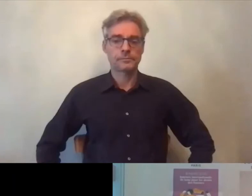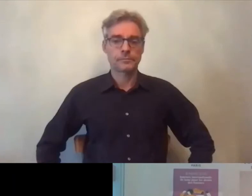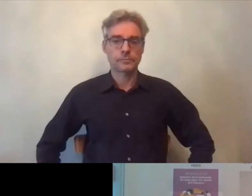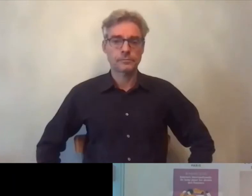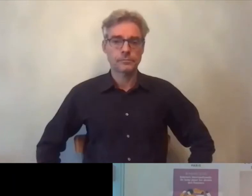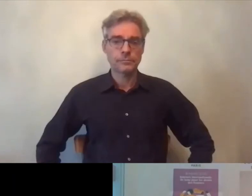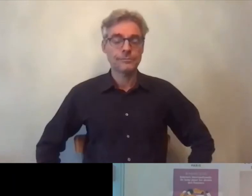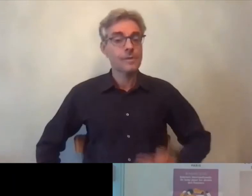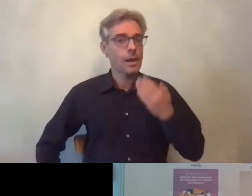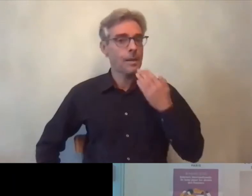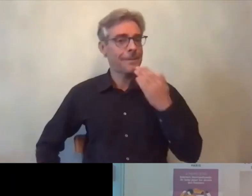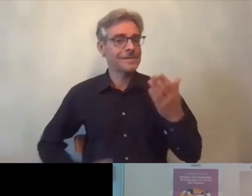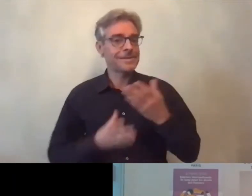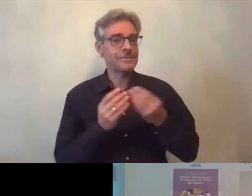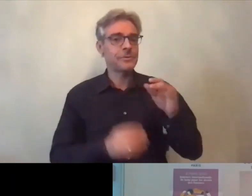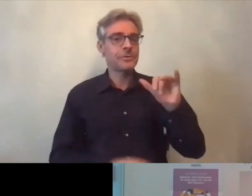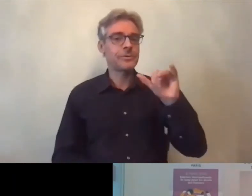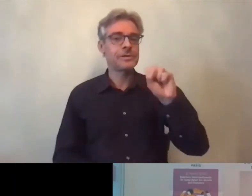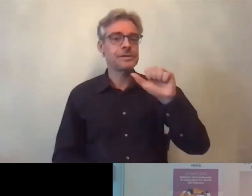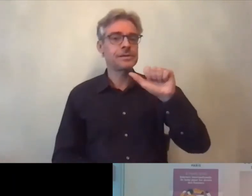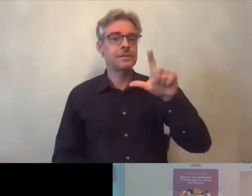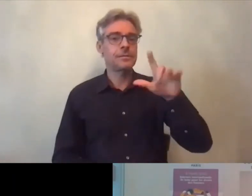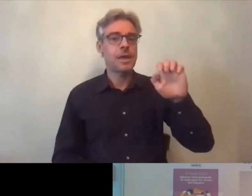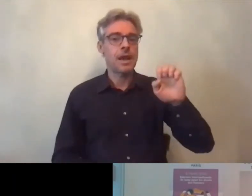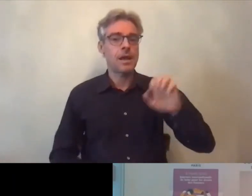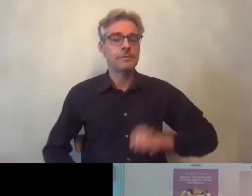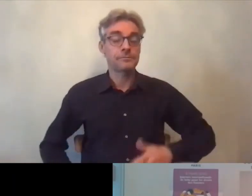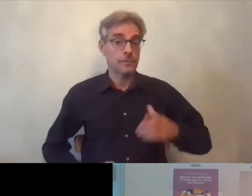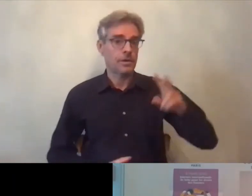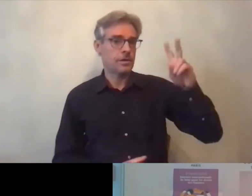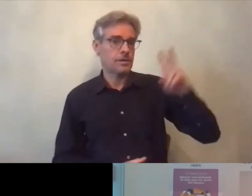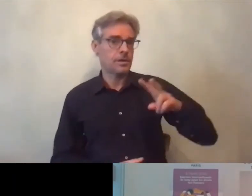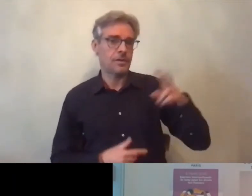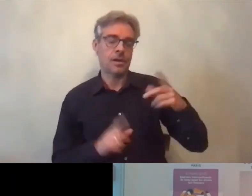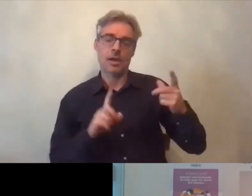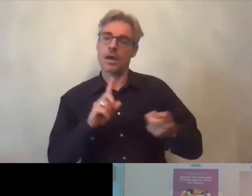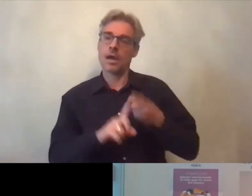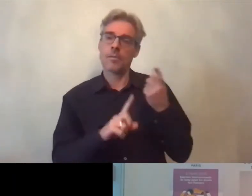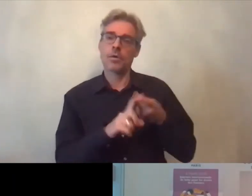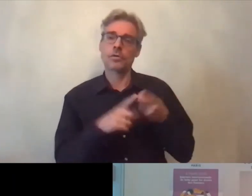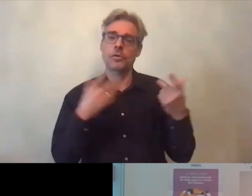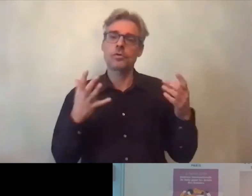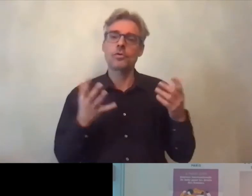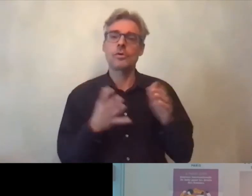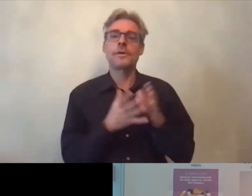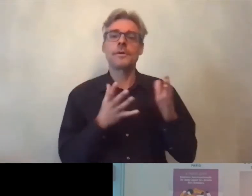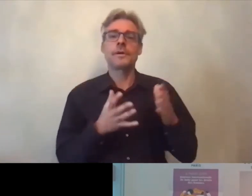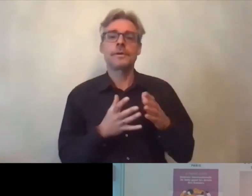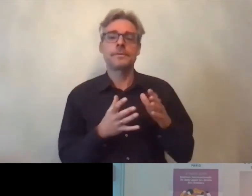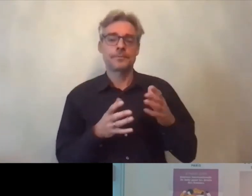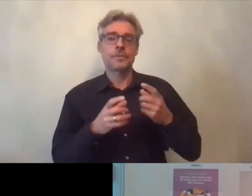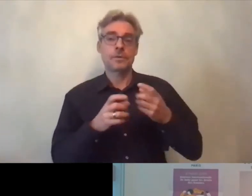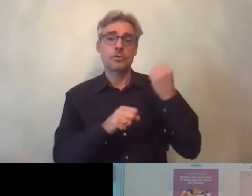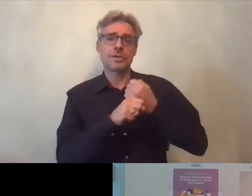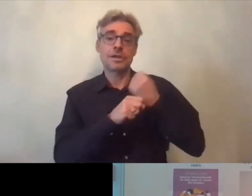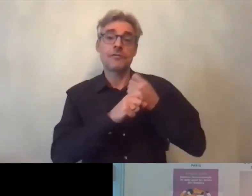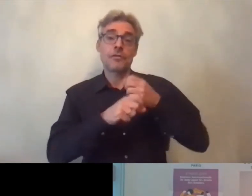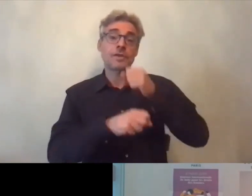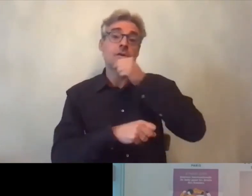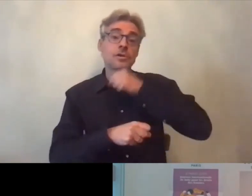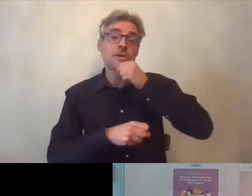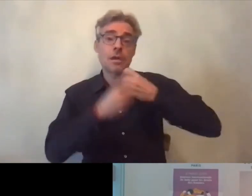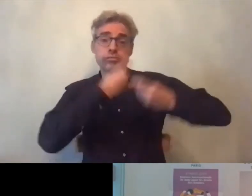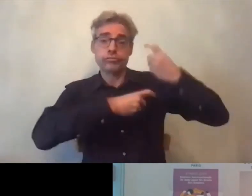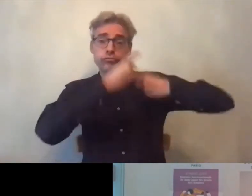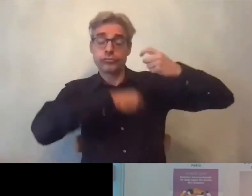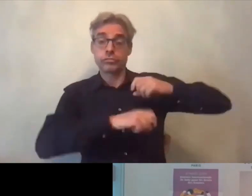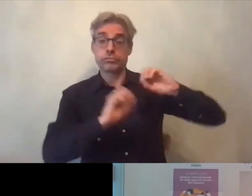Merci beaucoup Isabelle pour cette précision et effectivement de l'importance de l'antériorité aussi des travaux ce que vous évoquiez à l